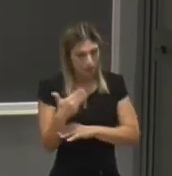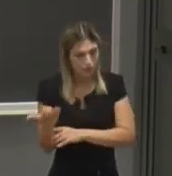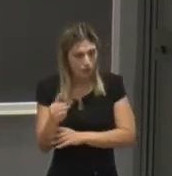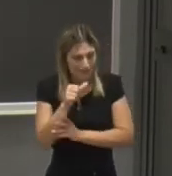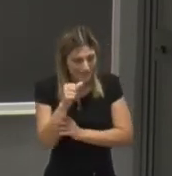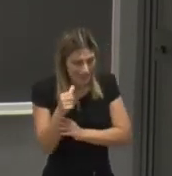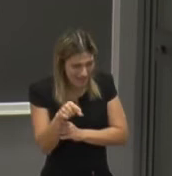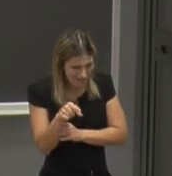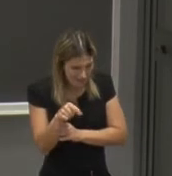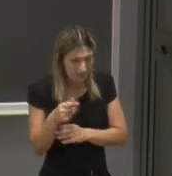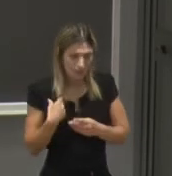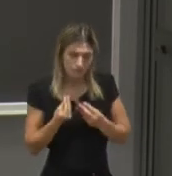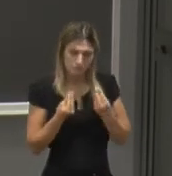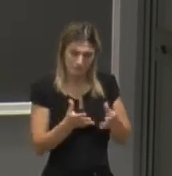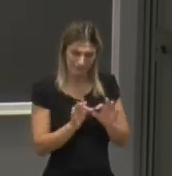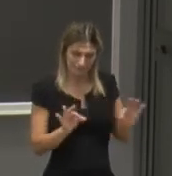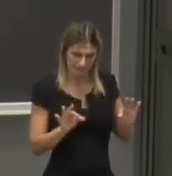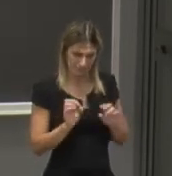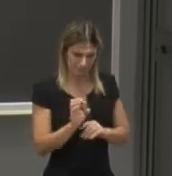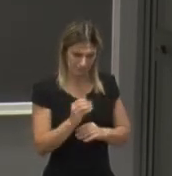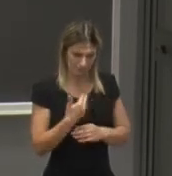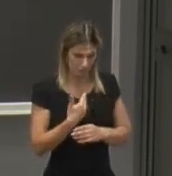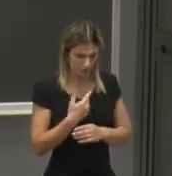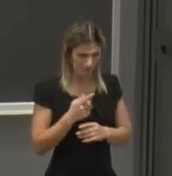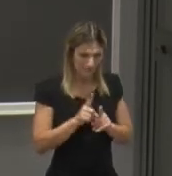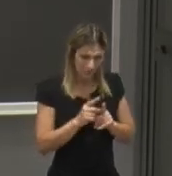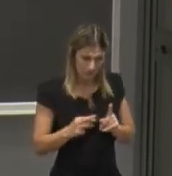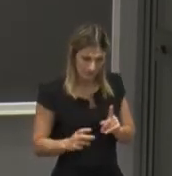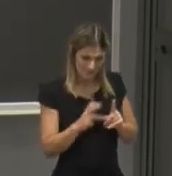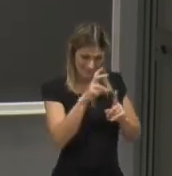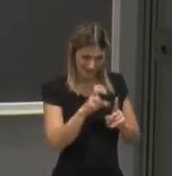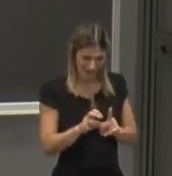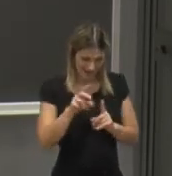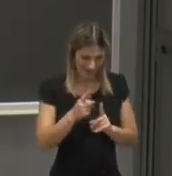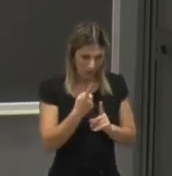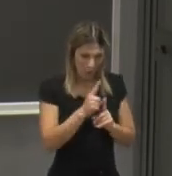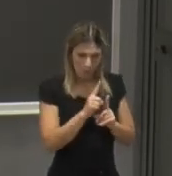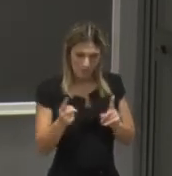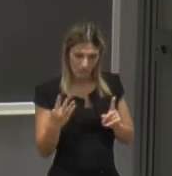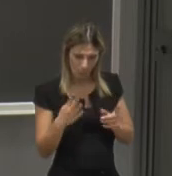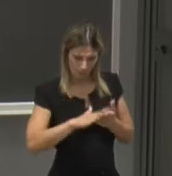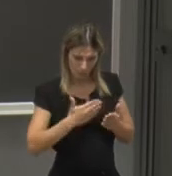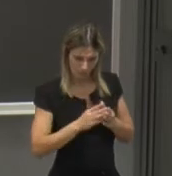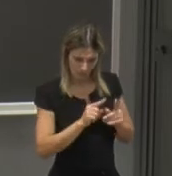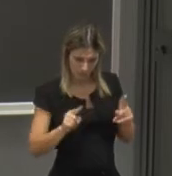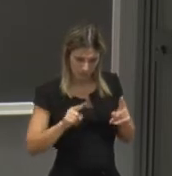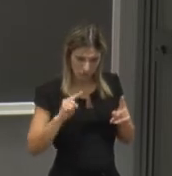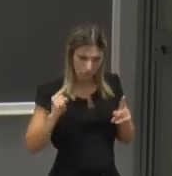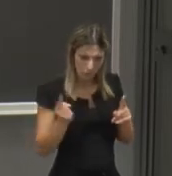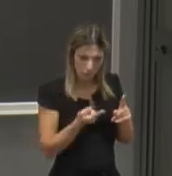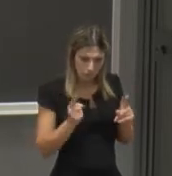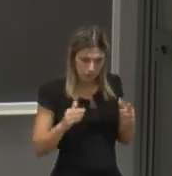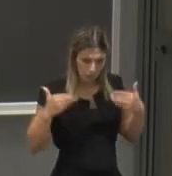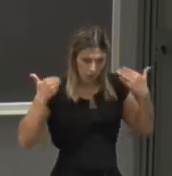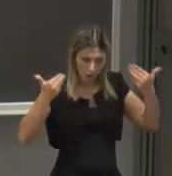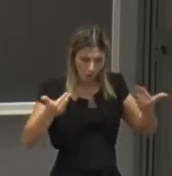sostanzialmente come vedete in una scala che va da 1 a 4 queste sono le valutazioni dei singoli corsi di studio siamo tutti diciamo